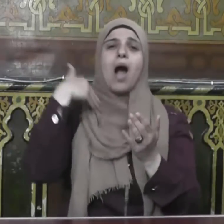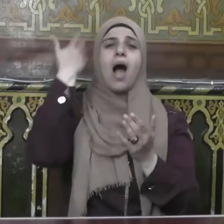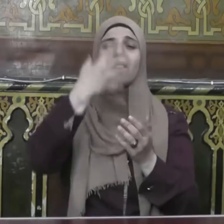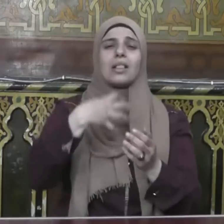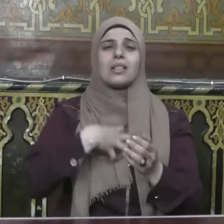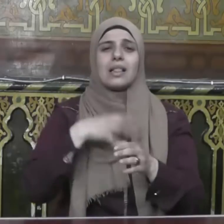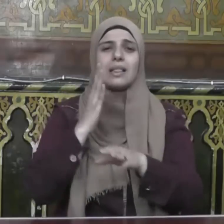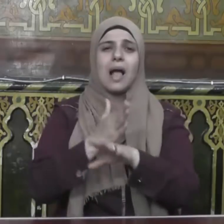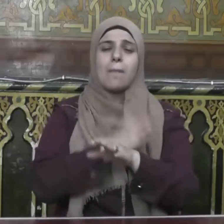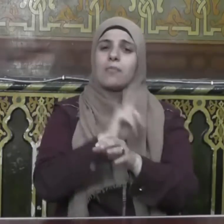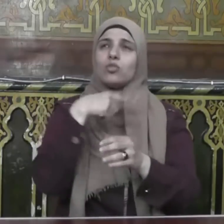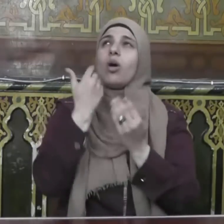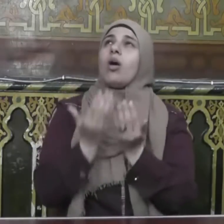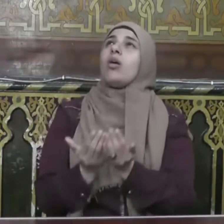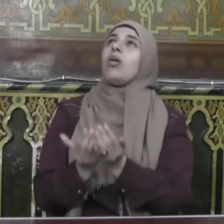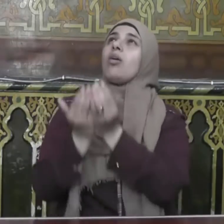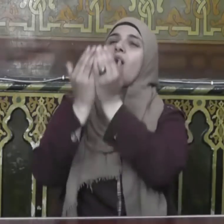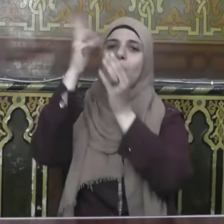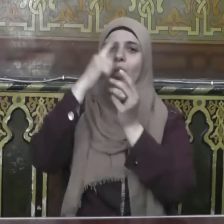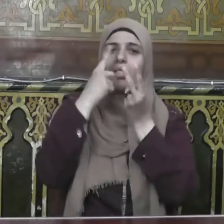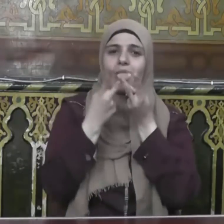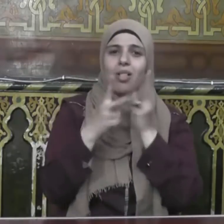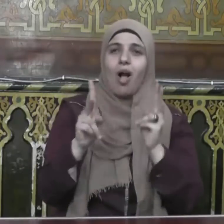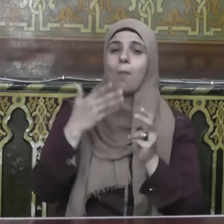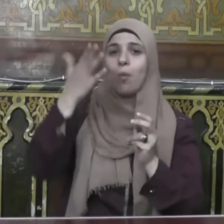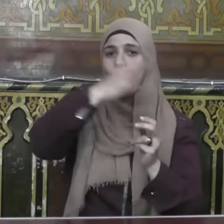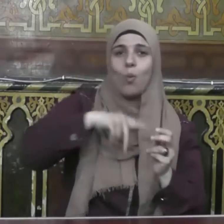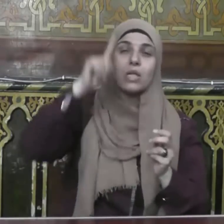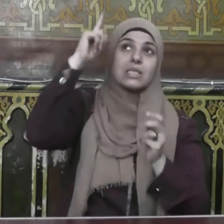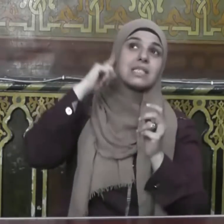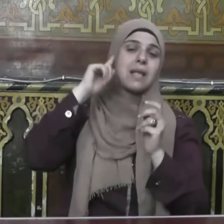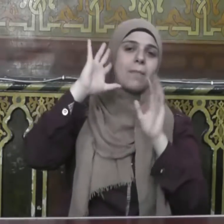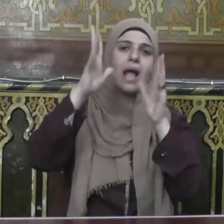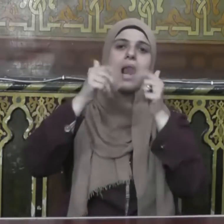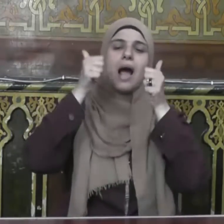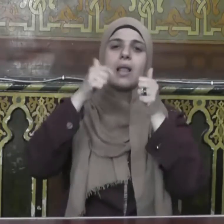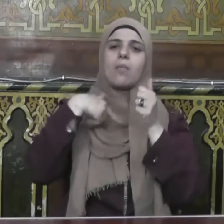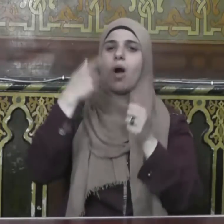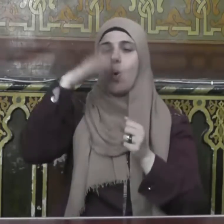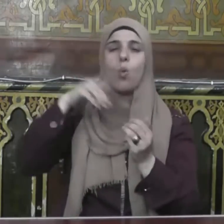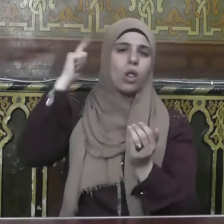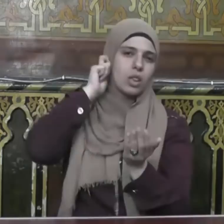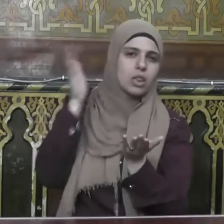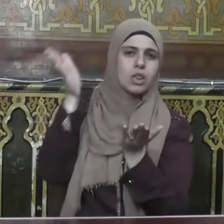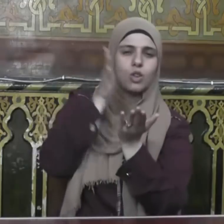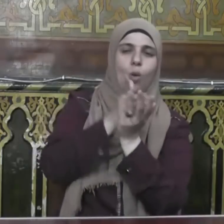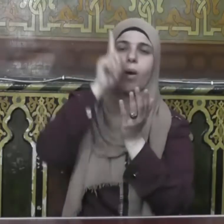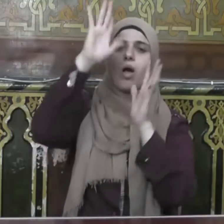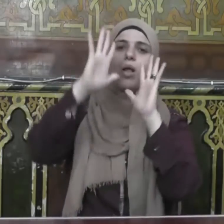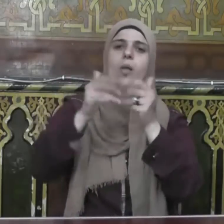ربنا تقبل منا إنك أنت السميع العليم وتبع علينا إنك أنت التواب الرحيم